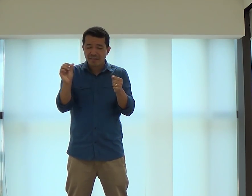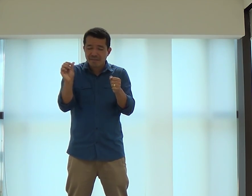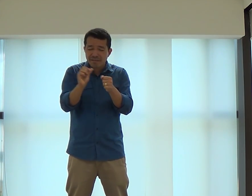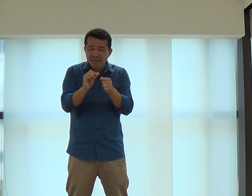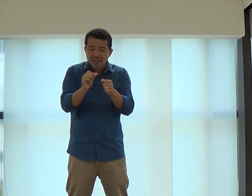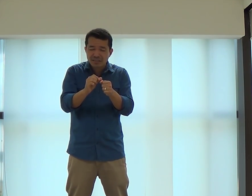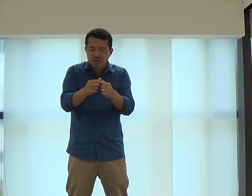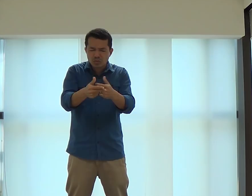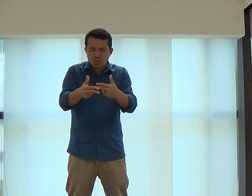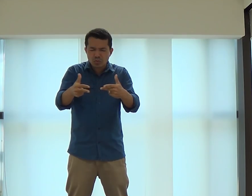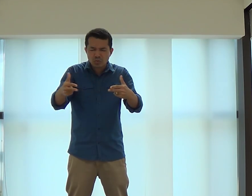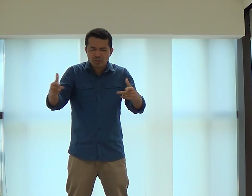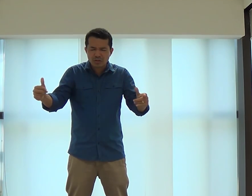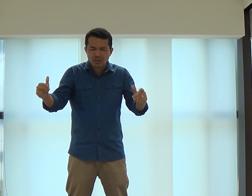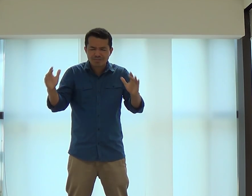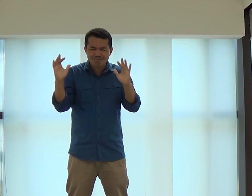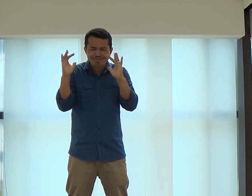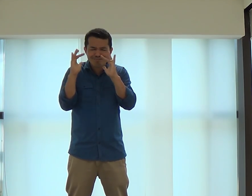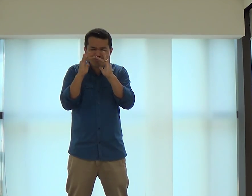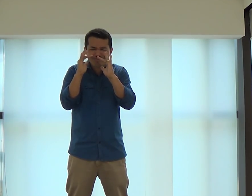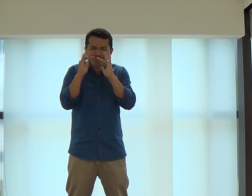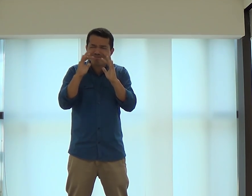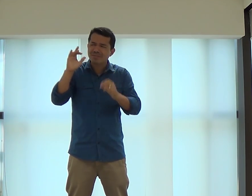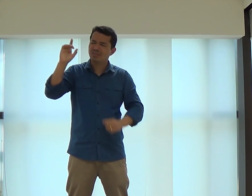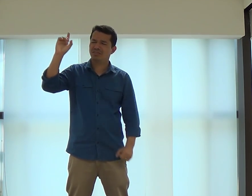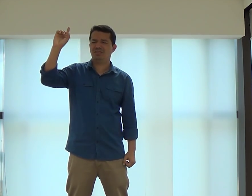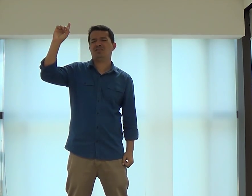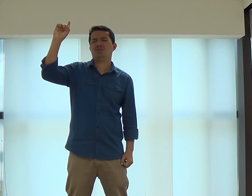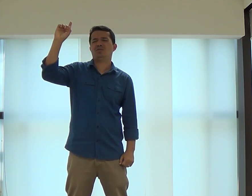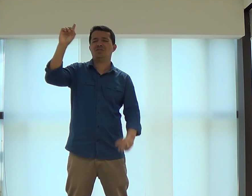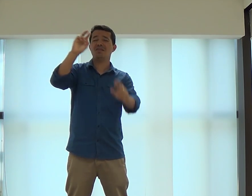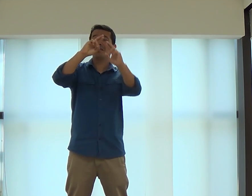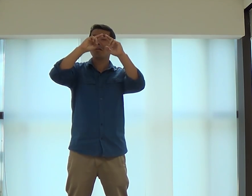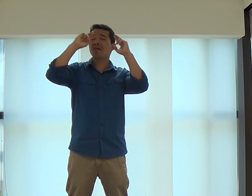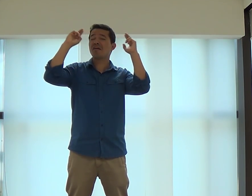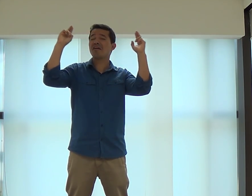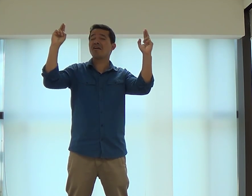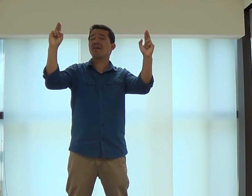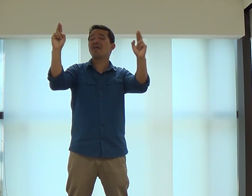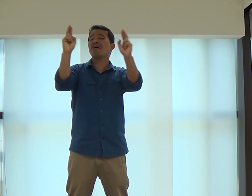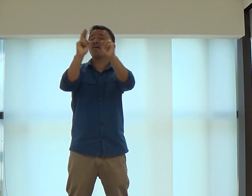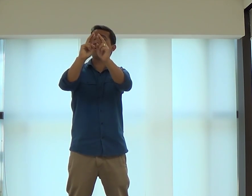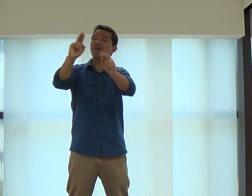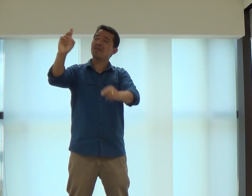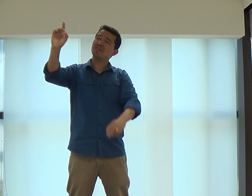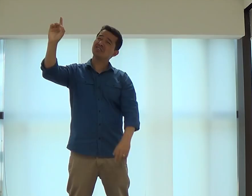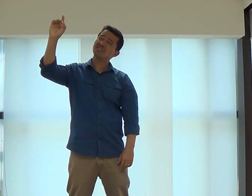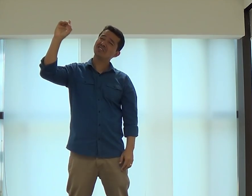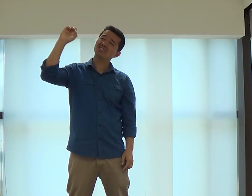responsabilidade. De estar fazendo coisas que sejam de acordo com o Teu reino, Senhor.